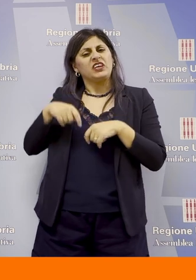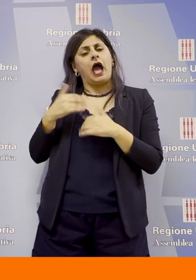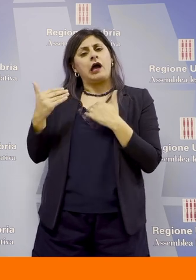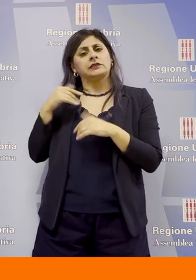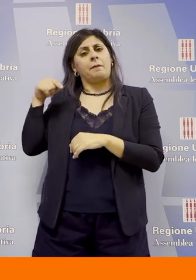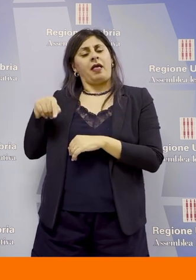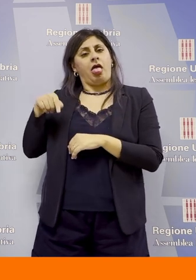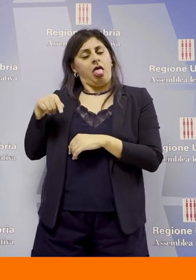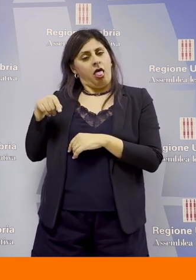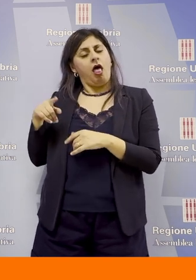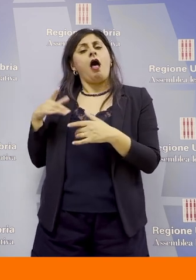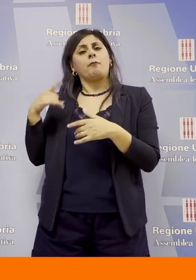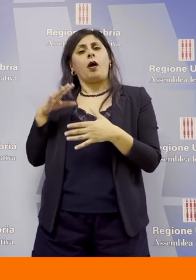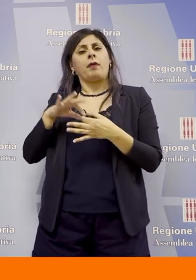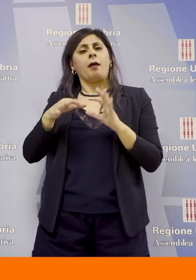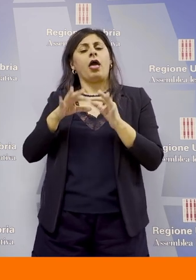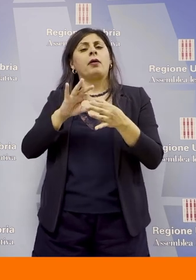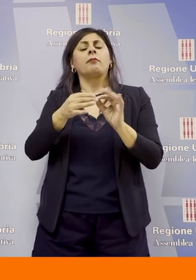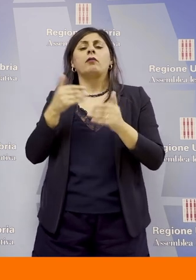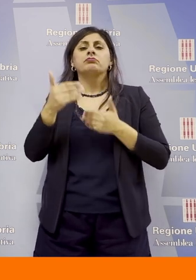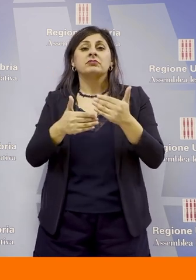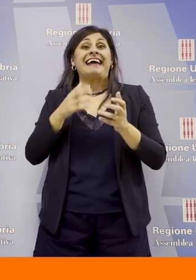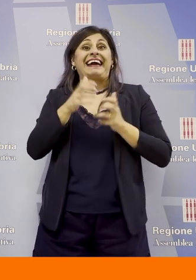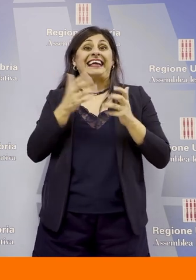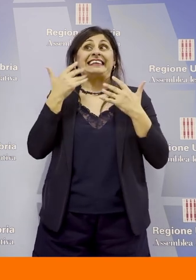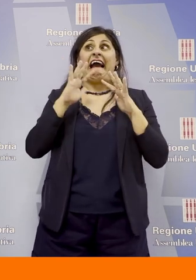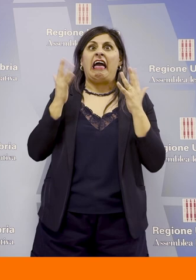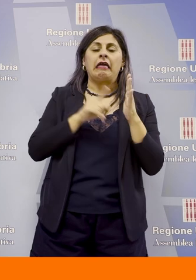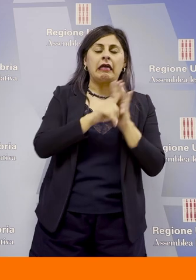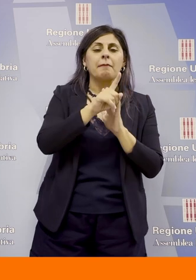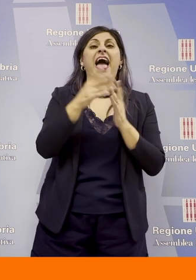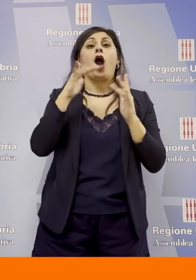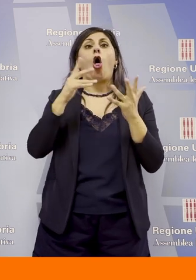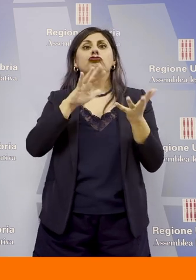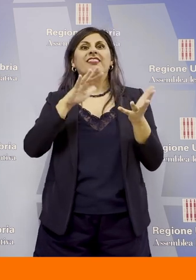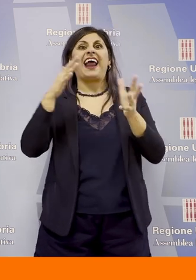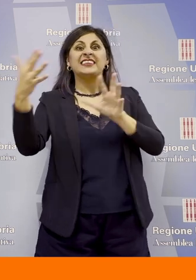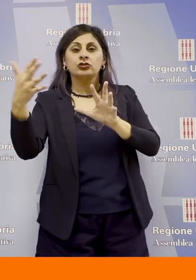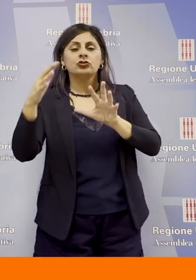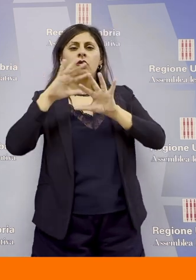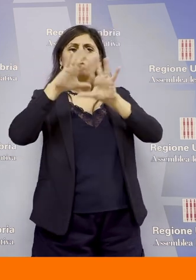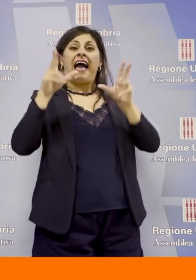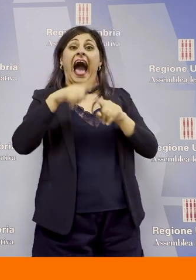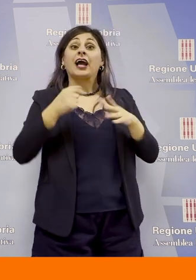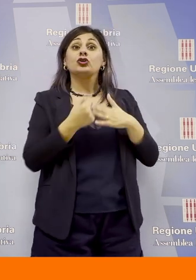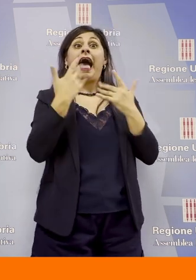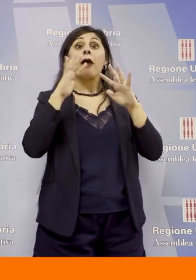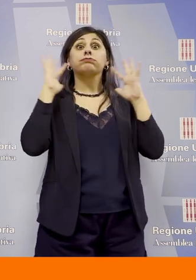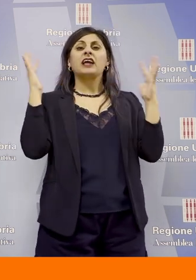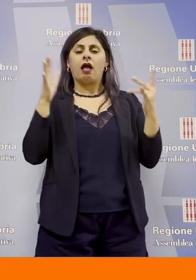ha inserito il tema della crisi climatica la transizione ecologica e ovviamente anche della sostenibilità ambientale all